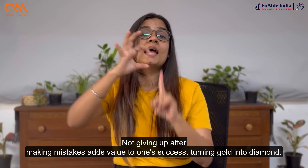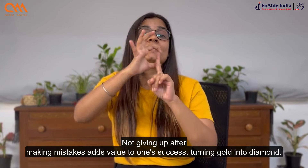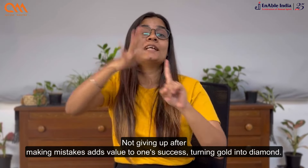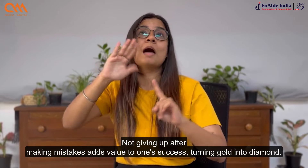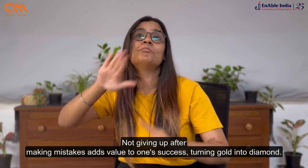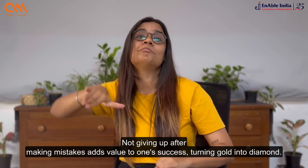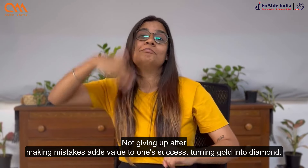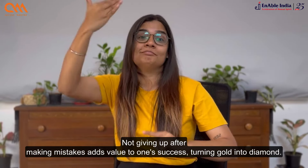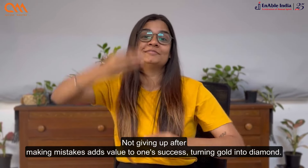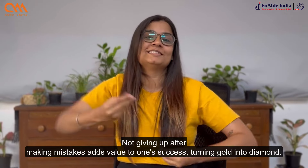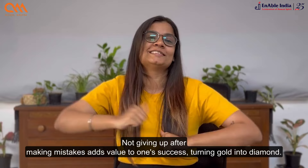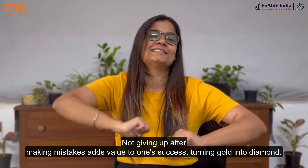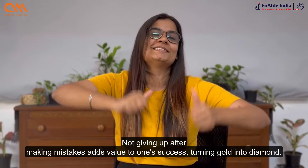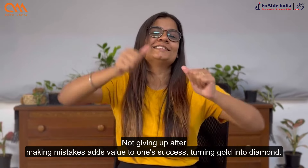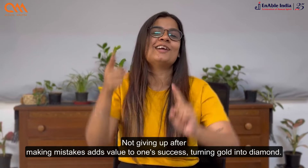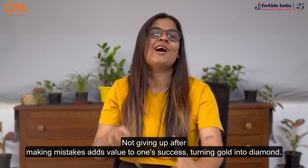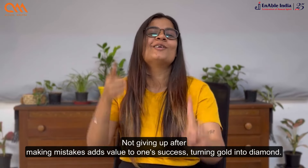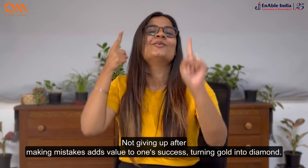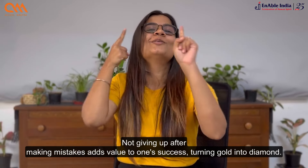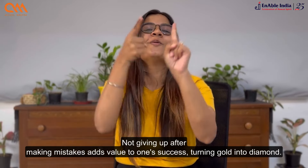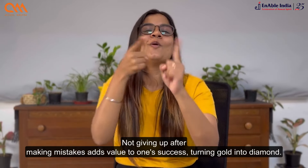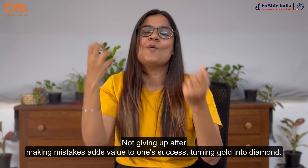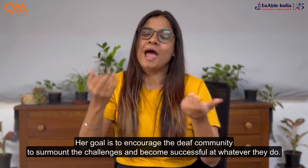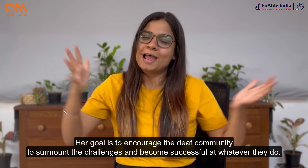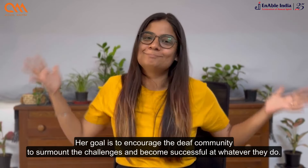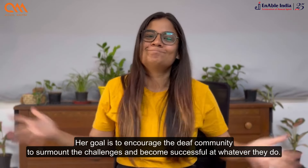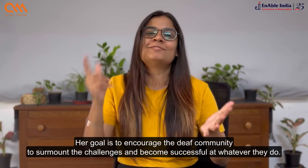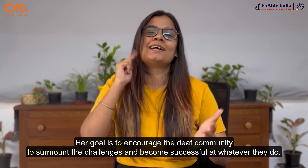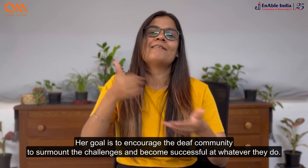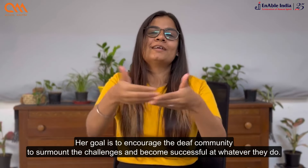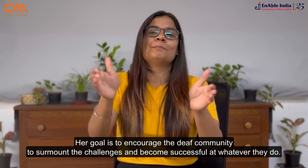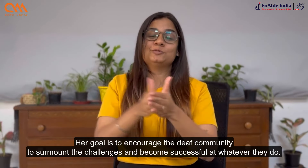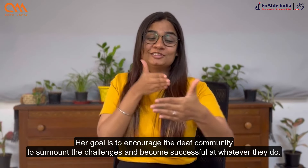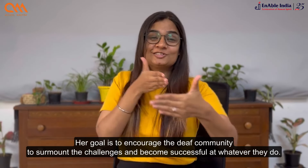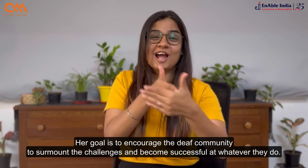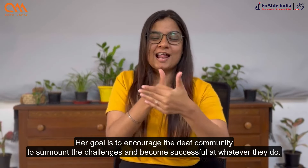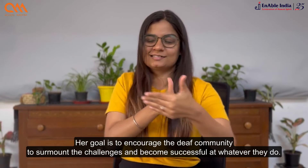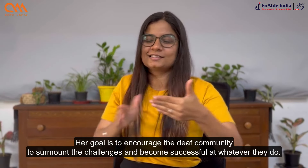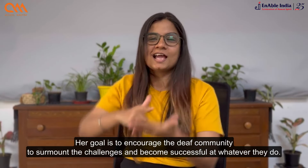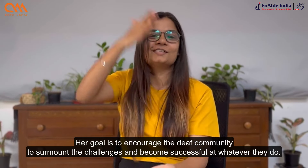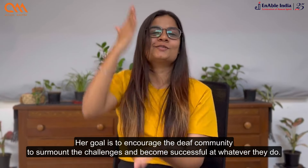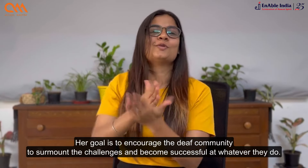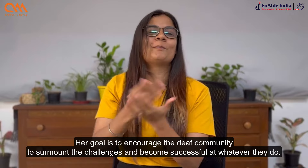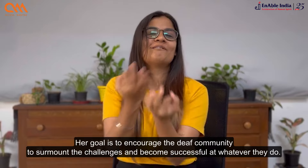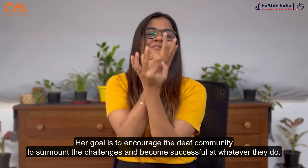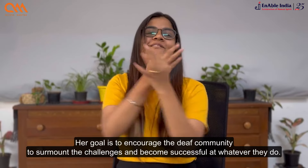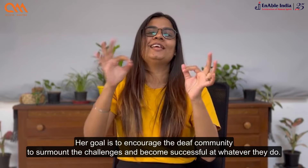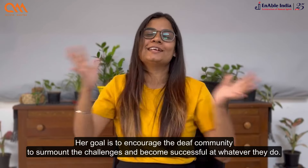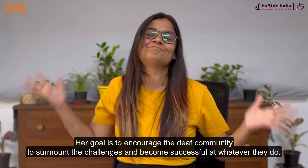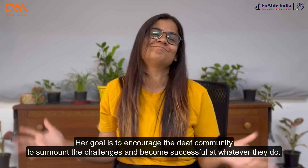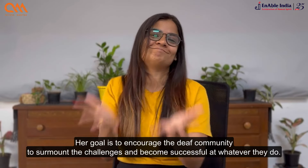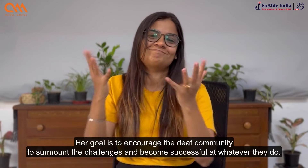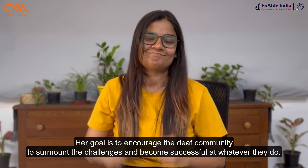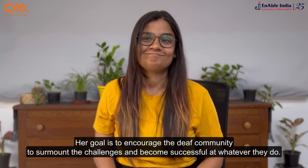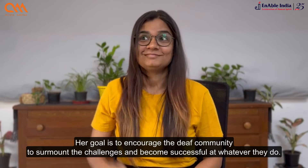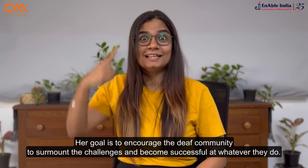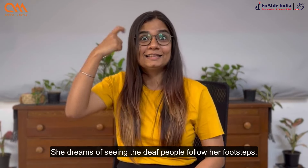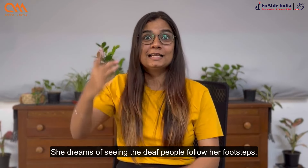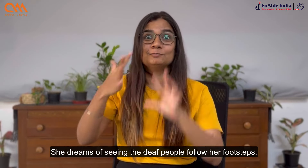समुदाइक को चुनोतियों से पार पाने और वे जो भी करे उसमें सफल होने के लिए प्रोचसाहित करना है। वह बधिर लोगों को अपने